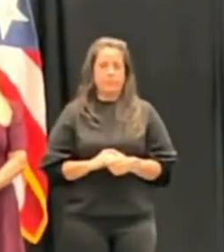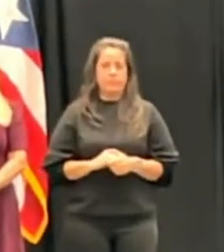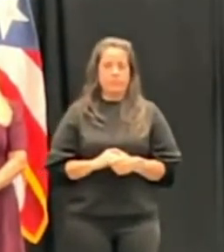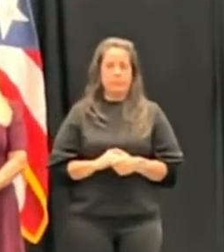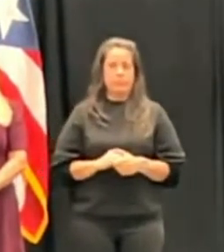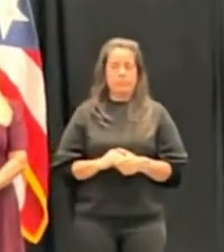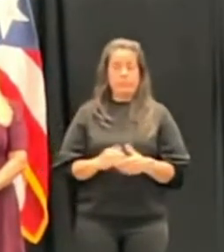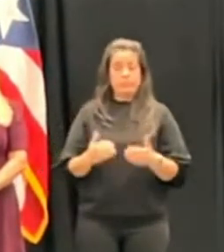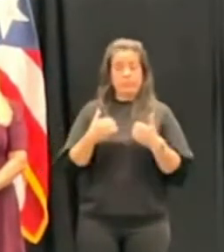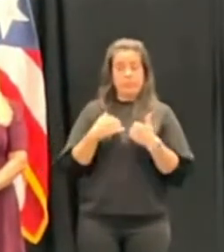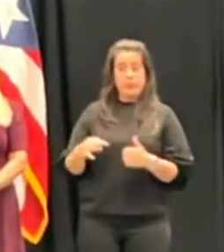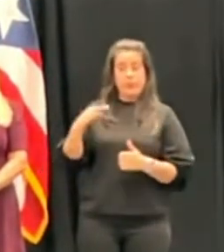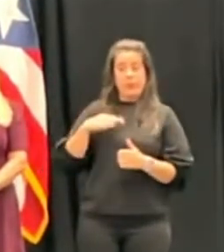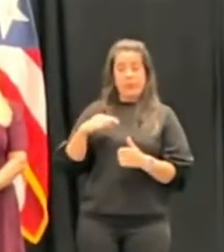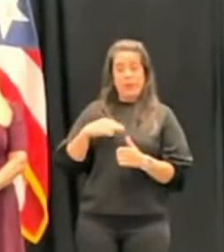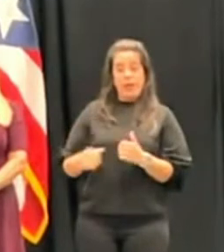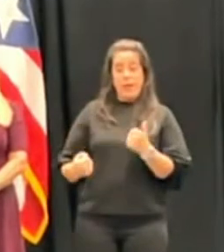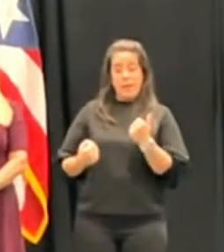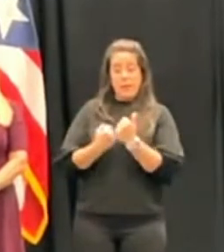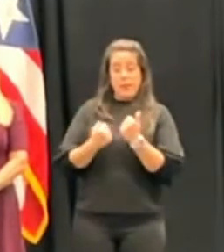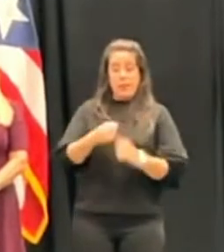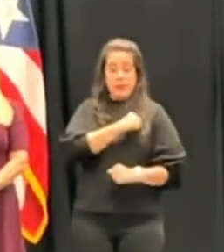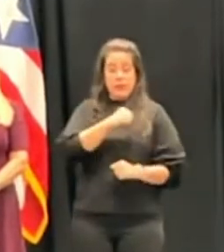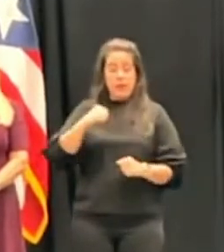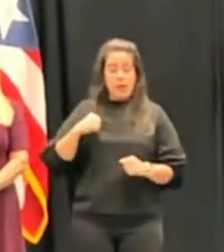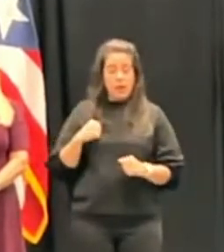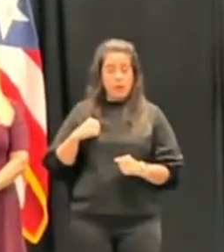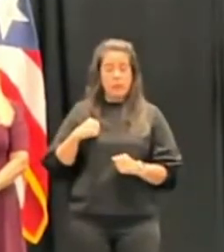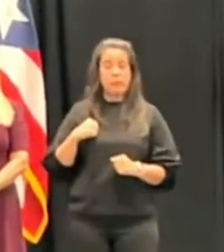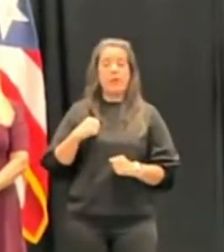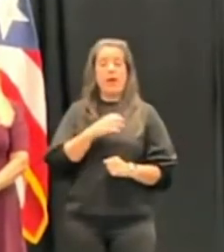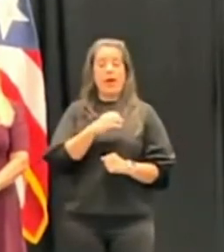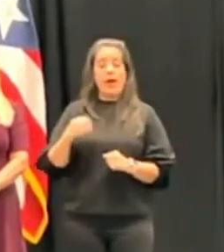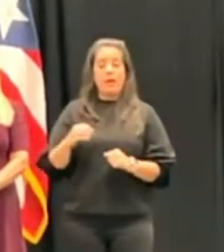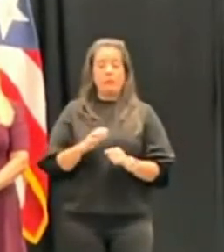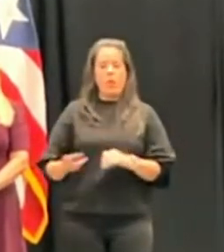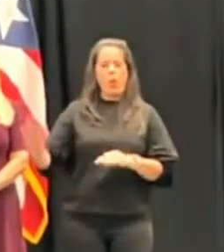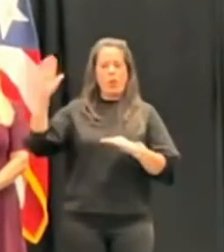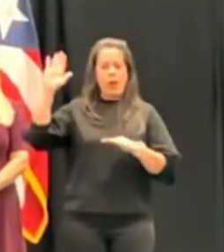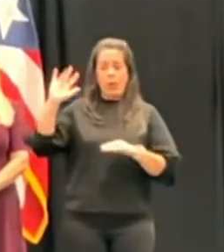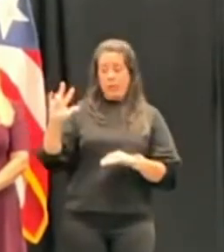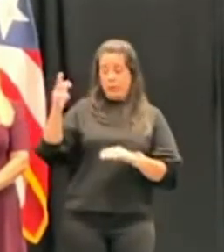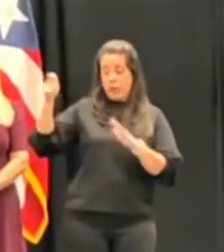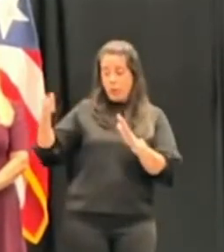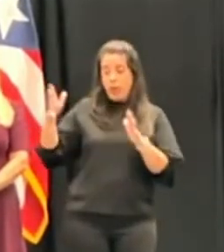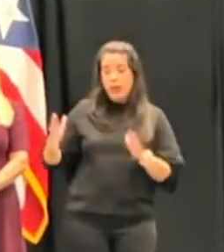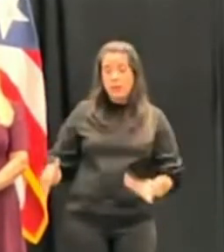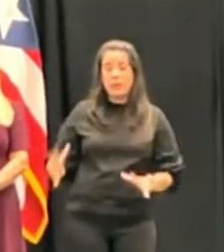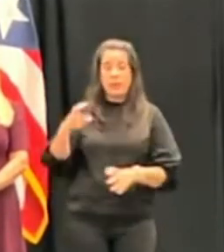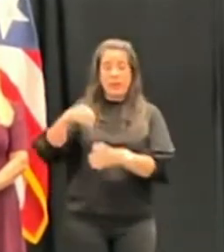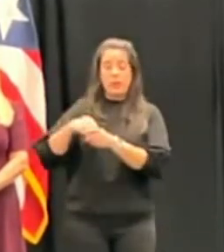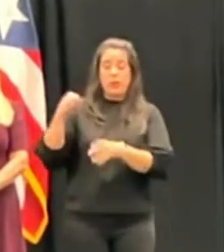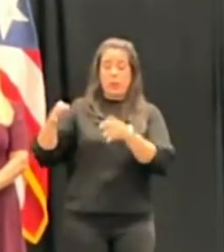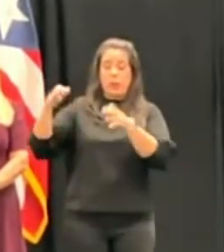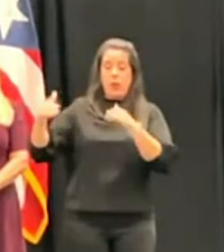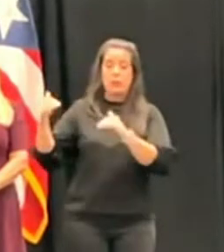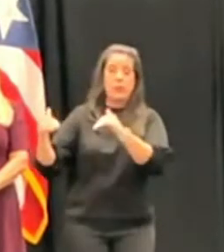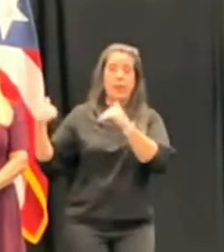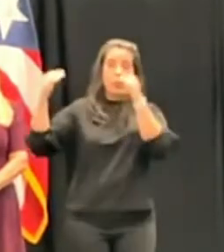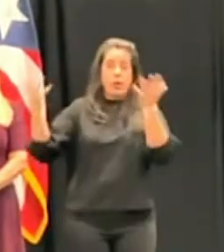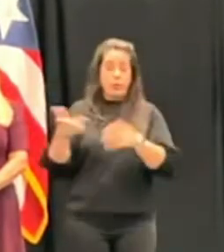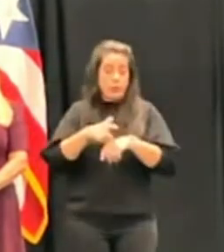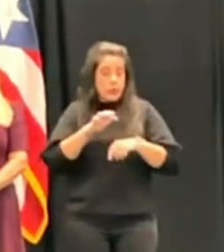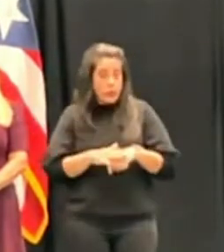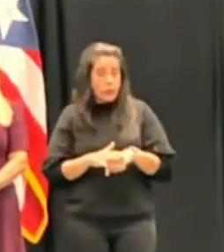privilegio de contar con el aval del Senado y ser juramentada como la sexta jueza asociada del Tribunal Supremo de Puerto Rico,